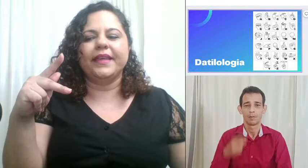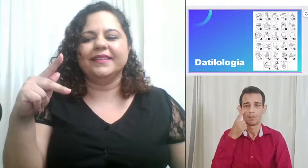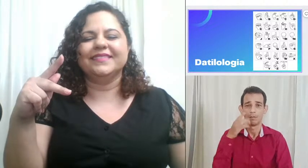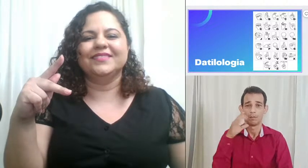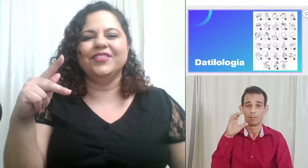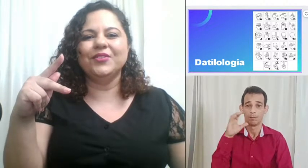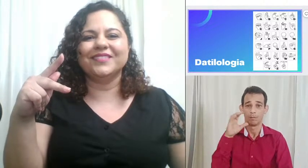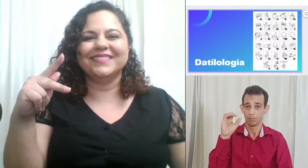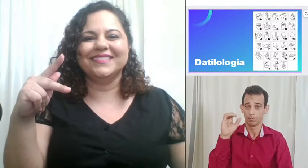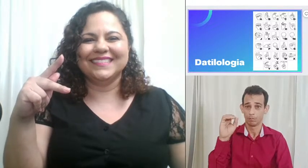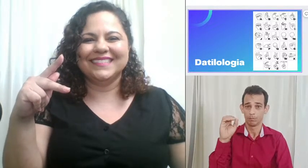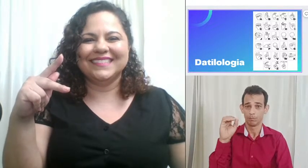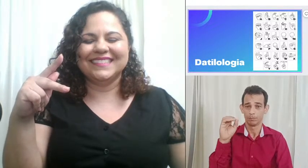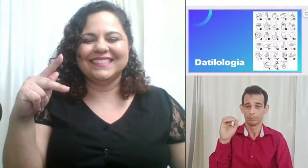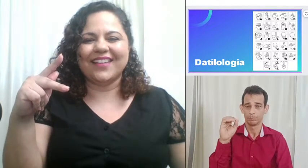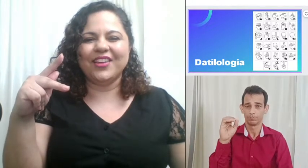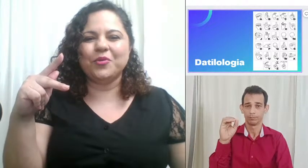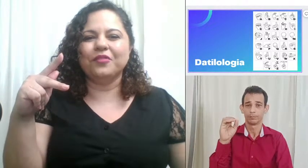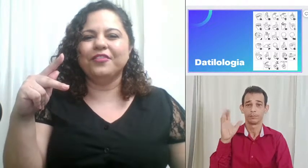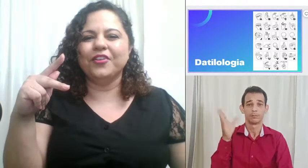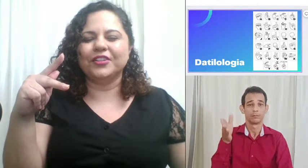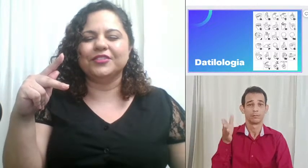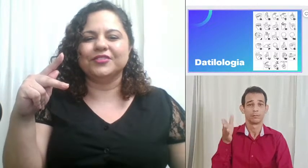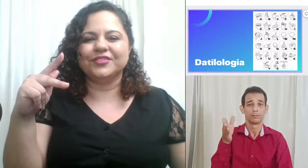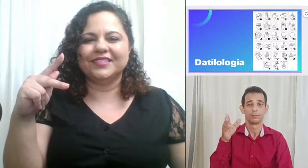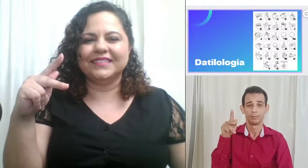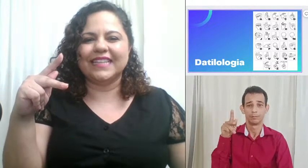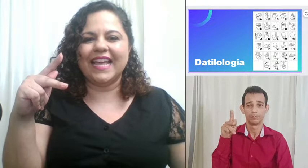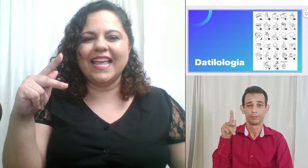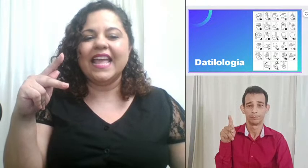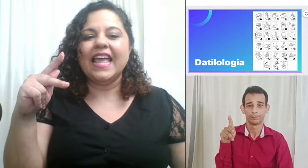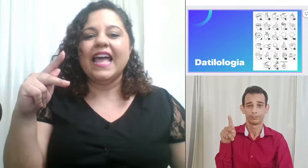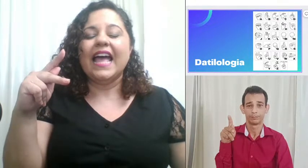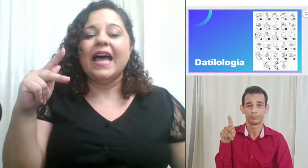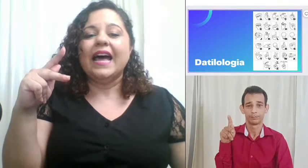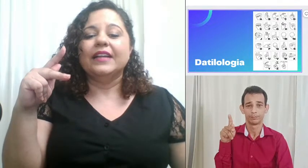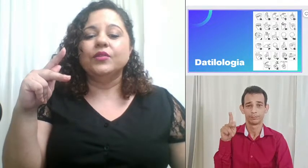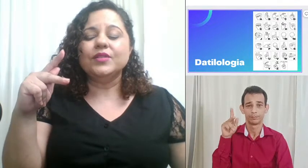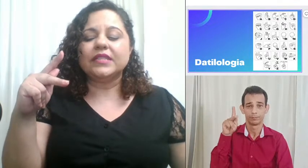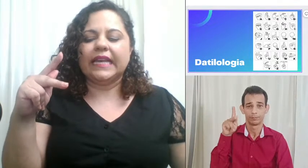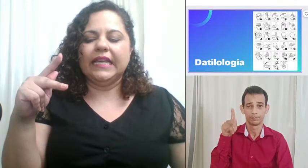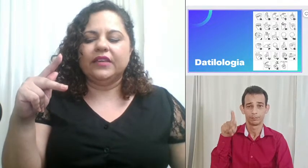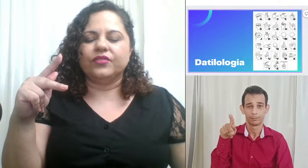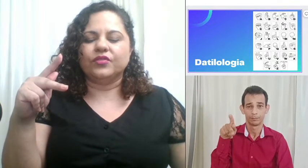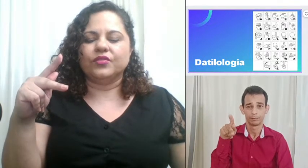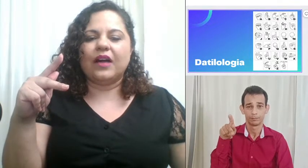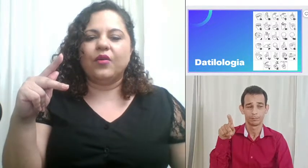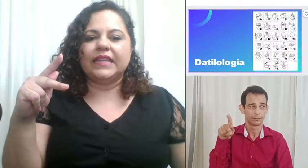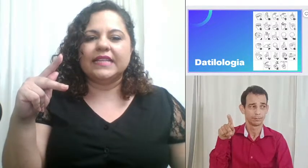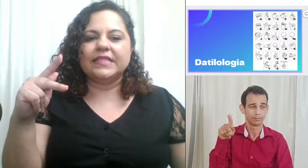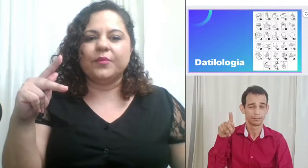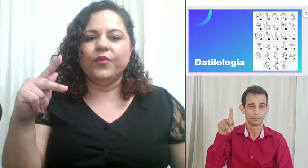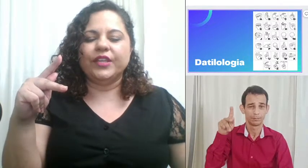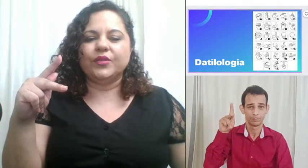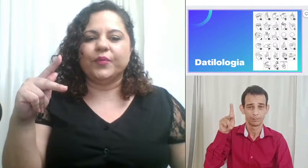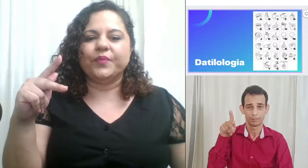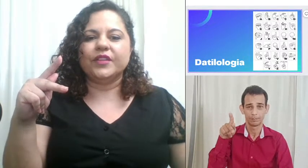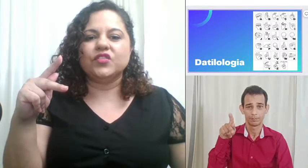viu tá vendo o conforto né nos livros acontece muito de